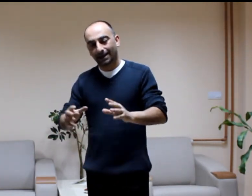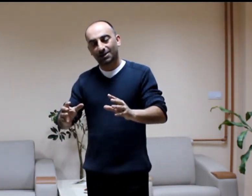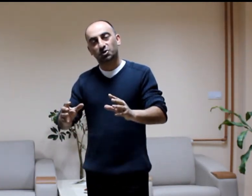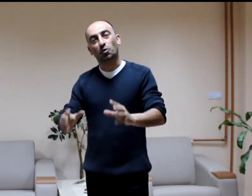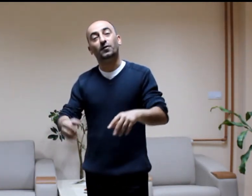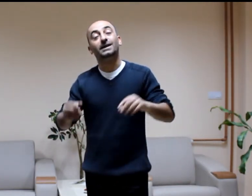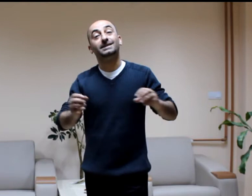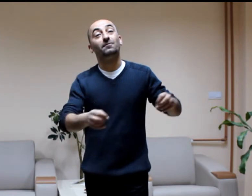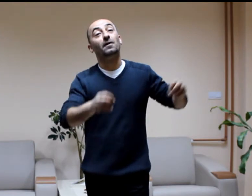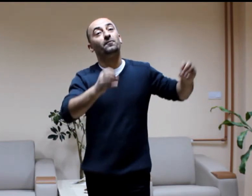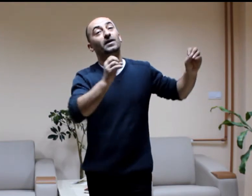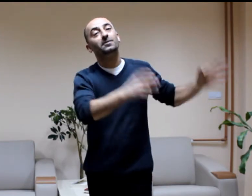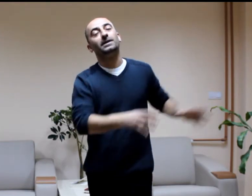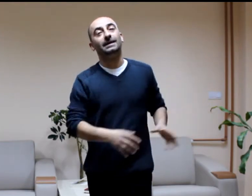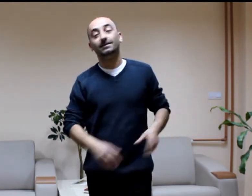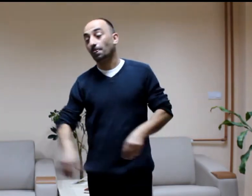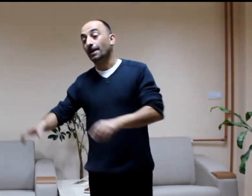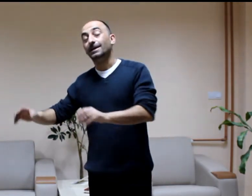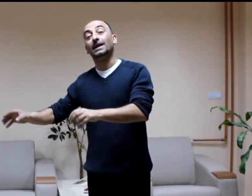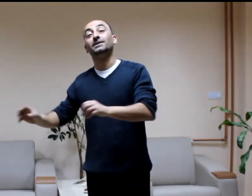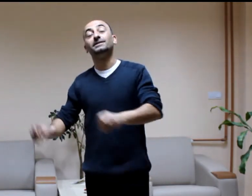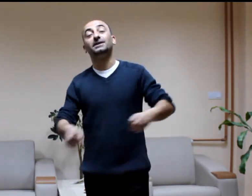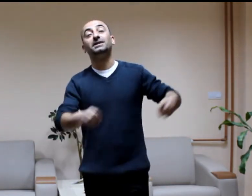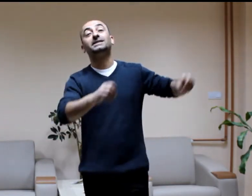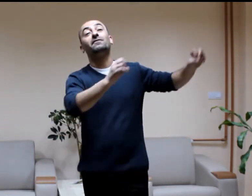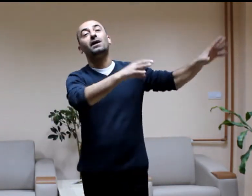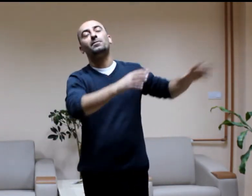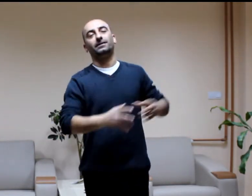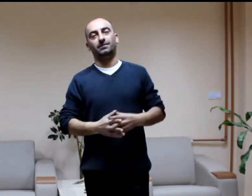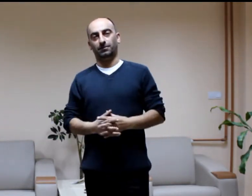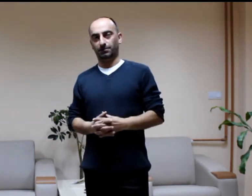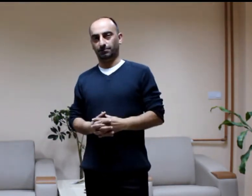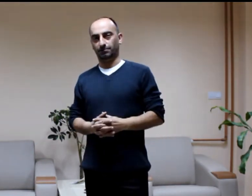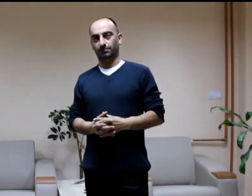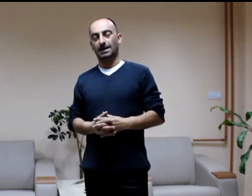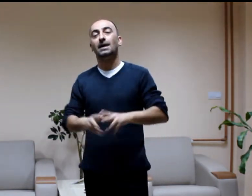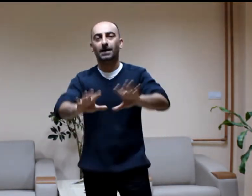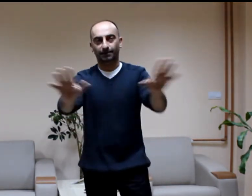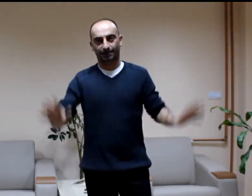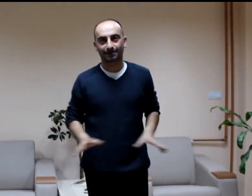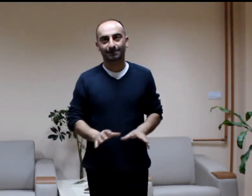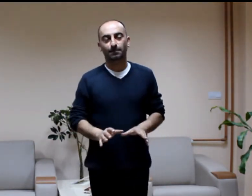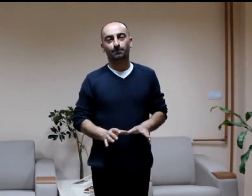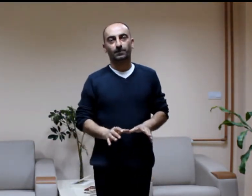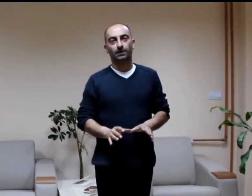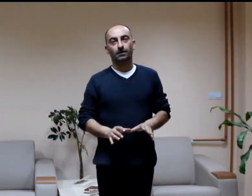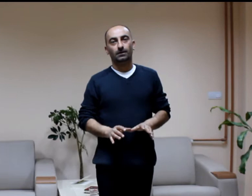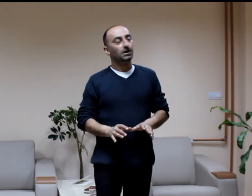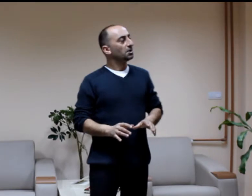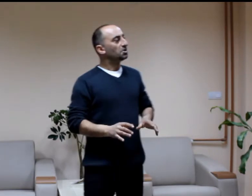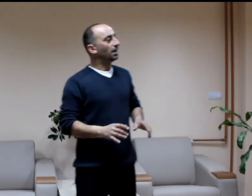Şoför cevap vermeden yanındaki cevaba hemen şey